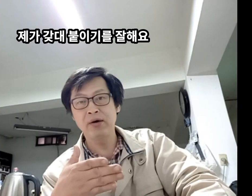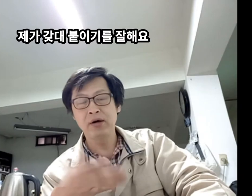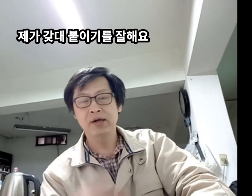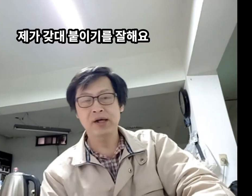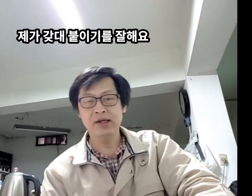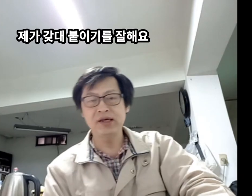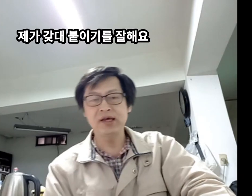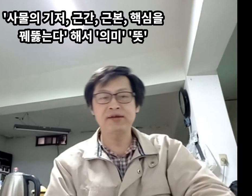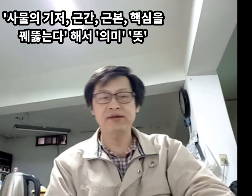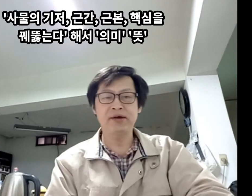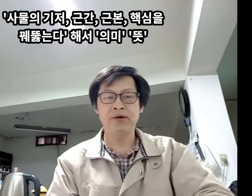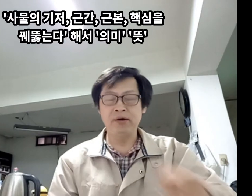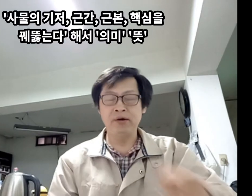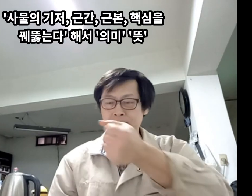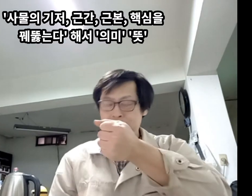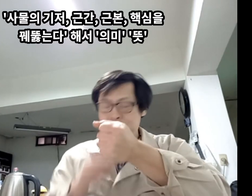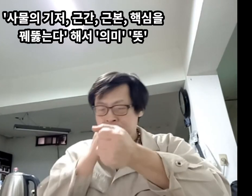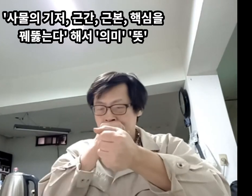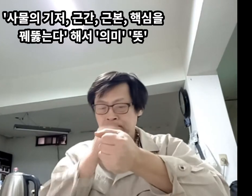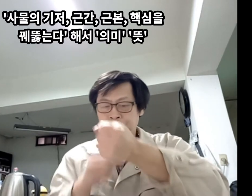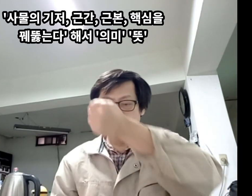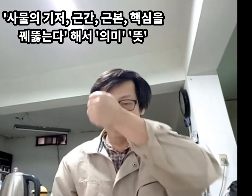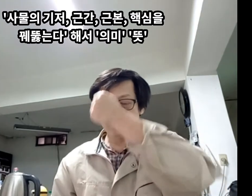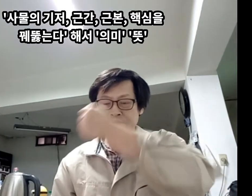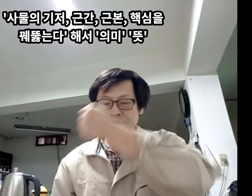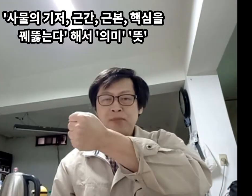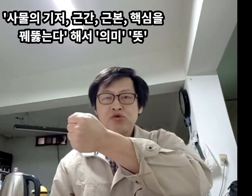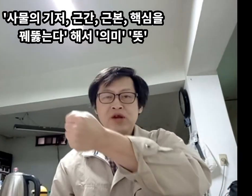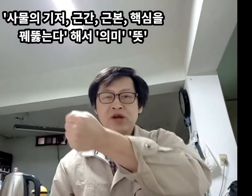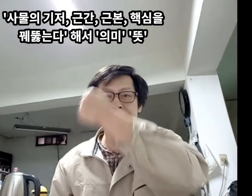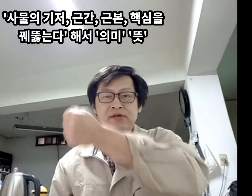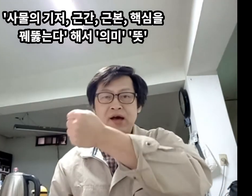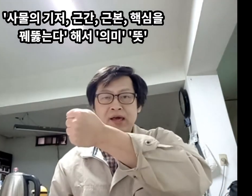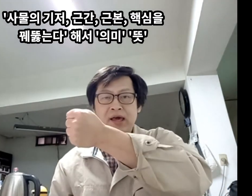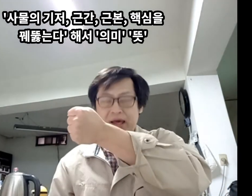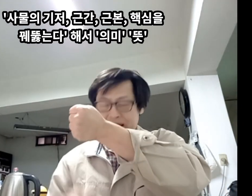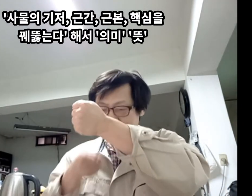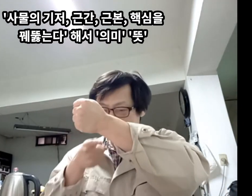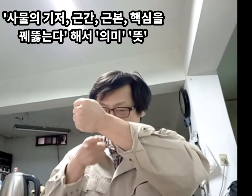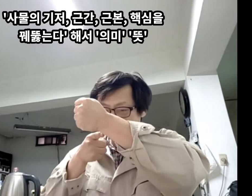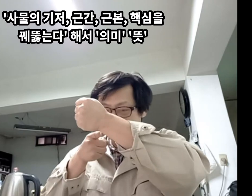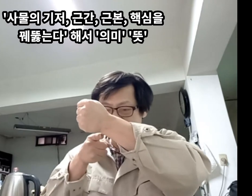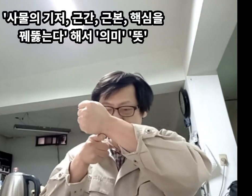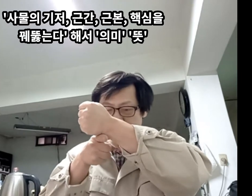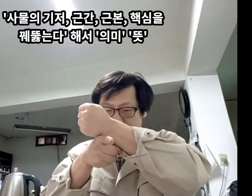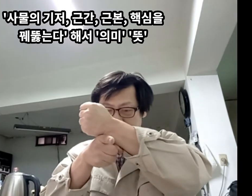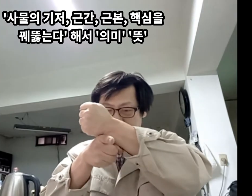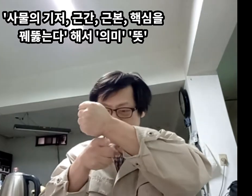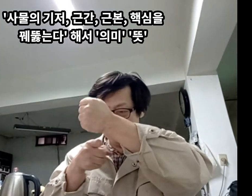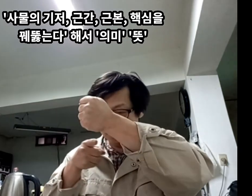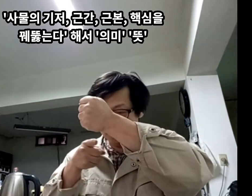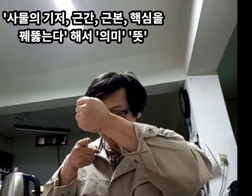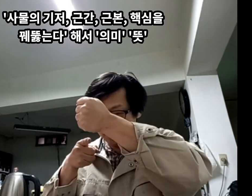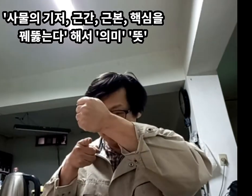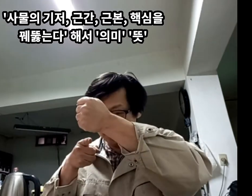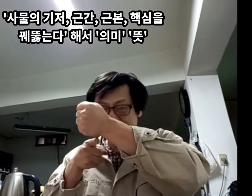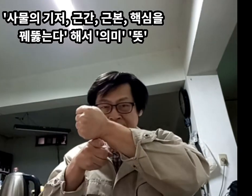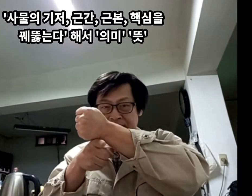이해를 하세요 어떤 사물 현상의 기적, 근간,